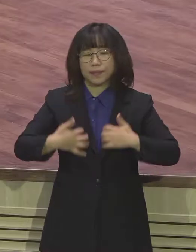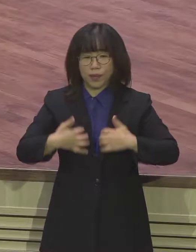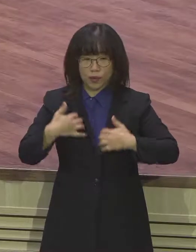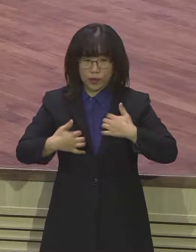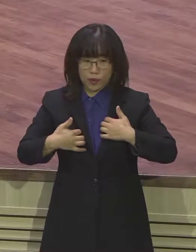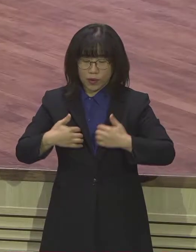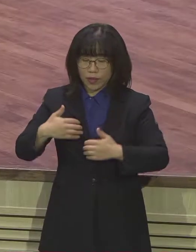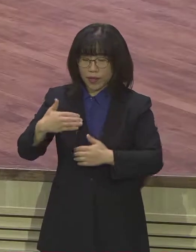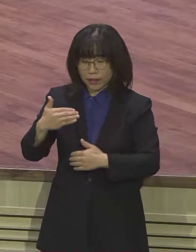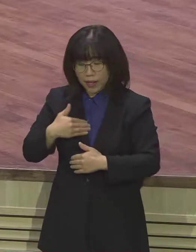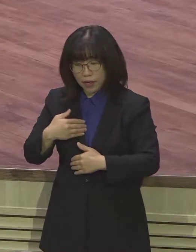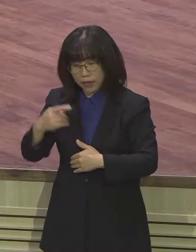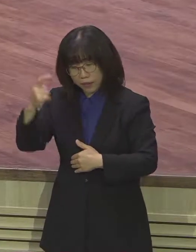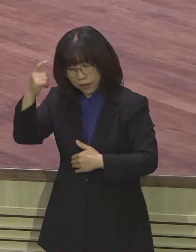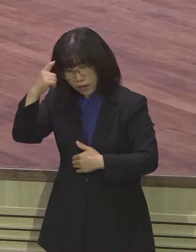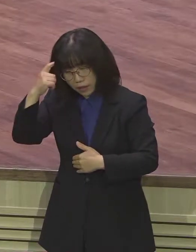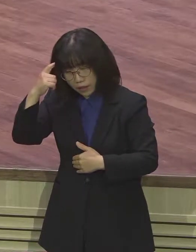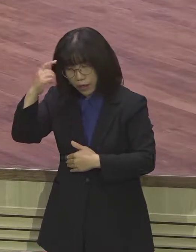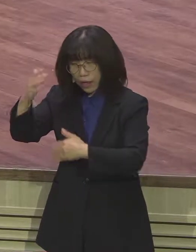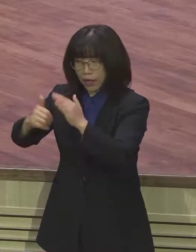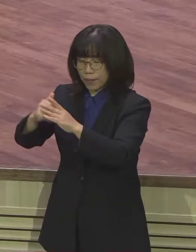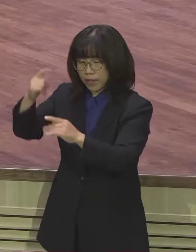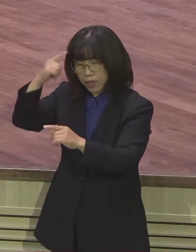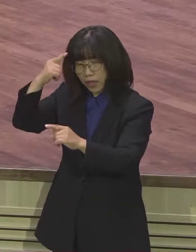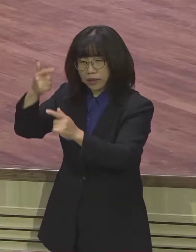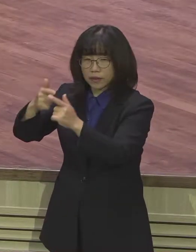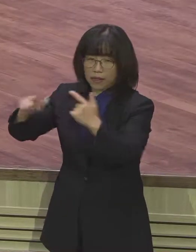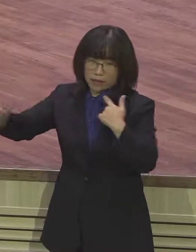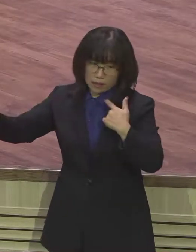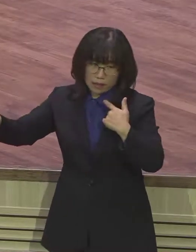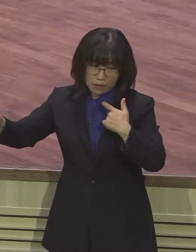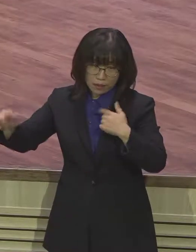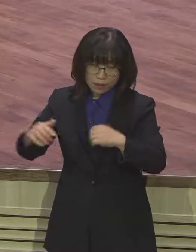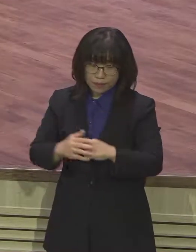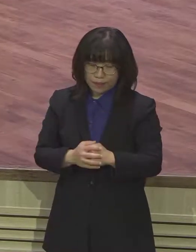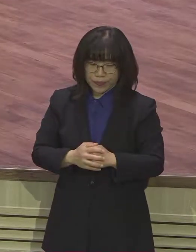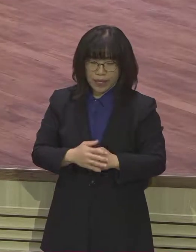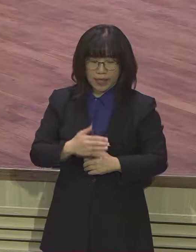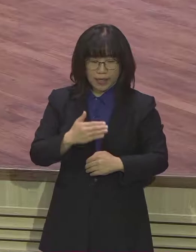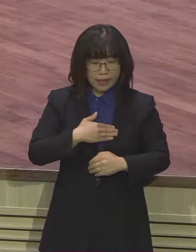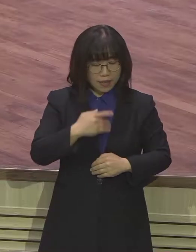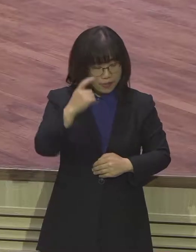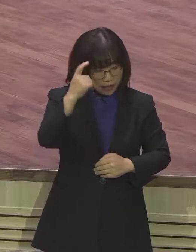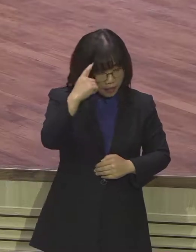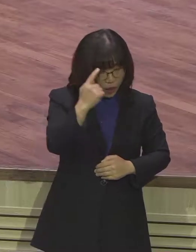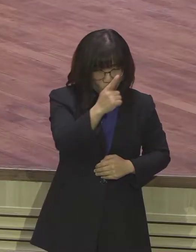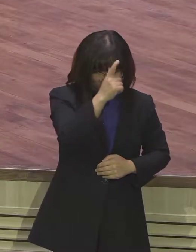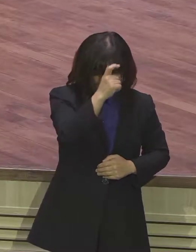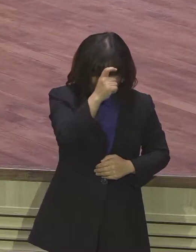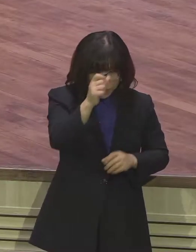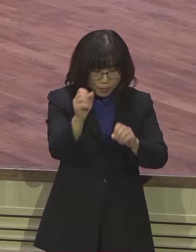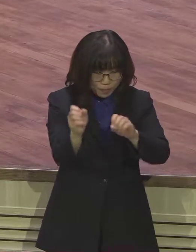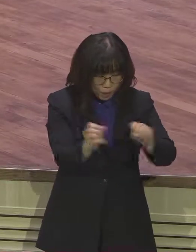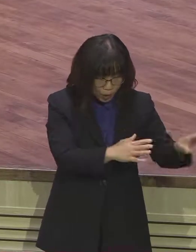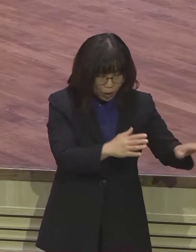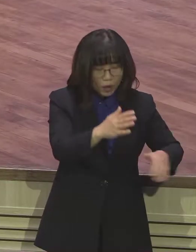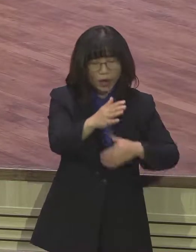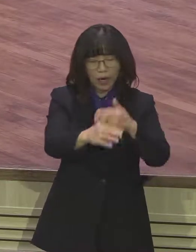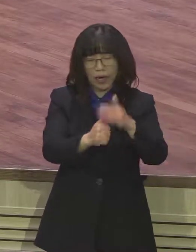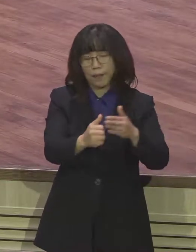생각은 다릅니다 오죽하면 내 생각을 거꾸로 하면 그것이 성령의 인도다 라고 할 정도로 가기 싫을 때 가면 그 현장에